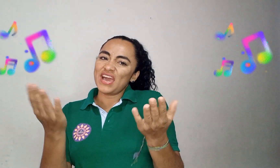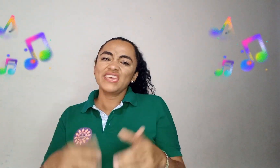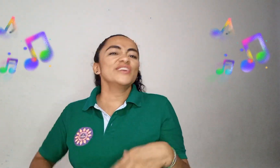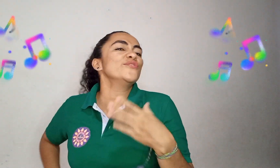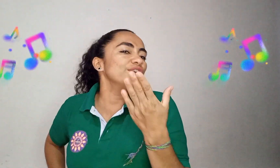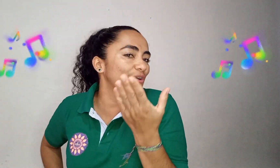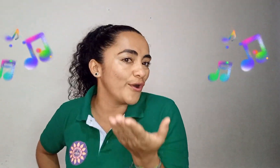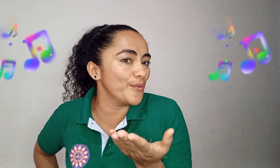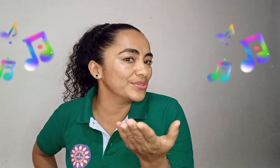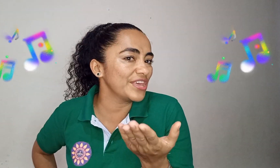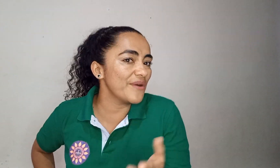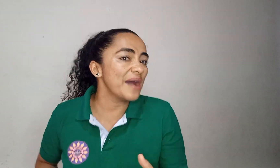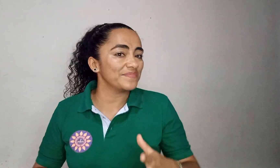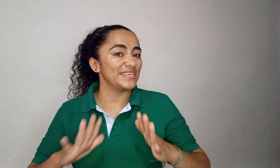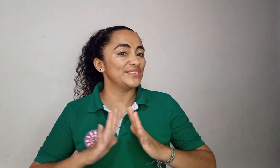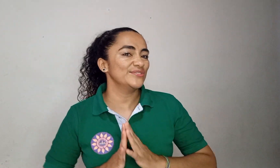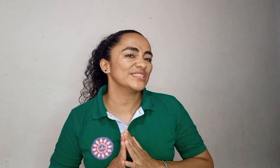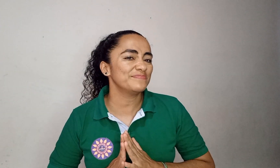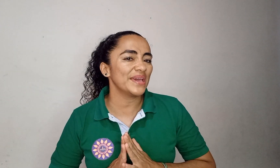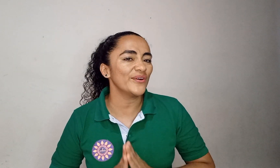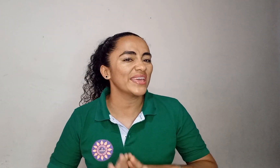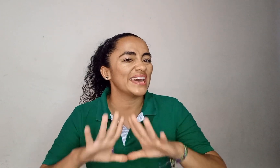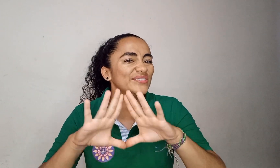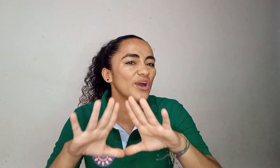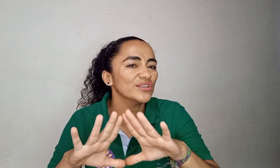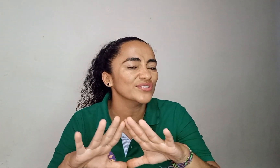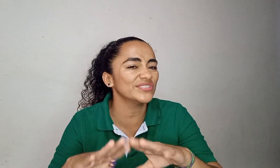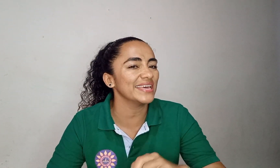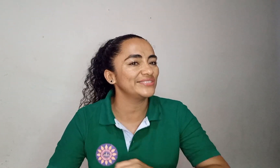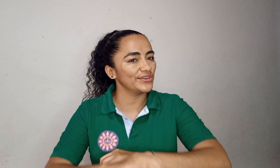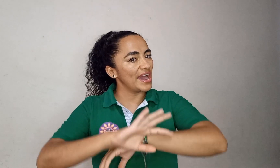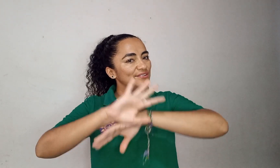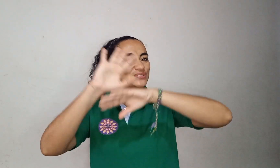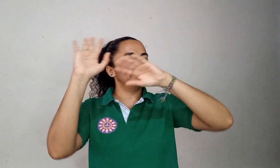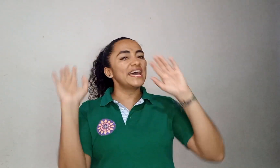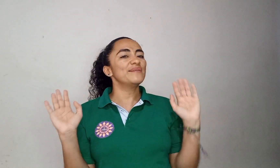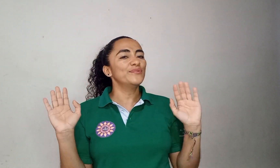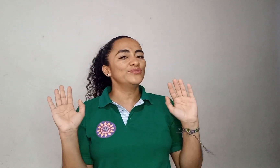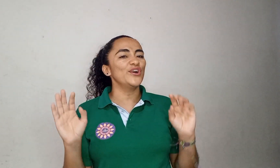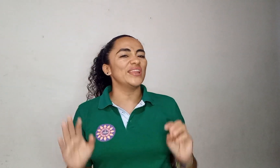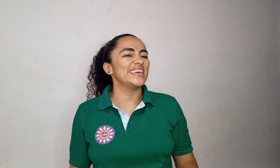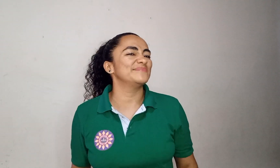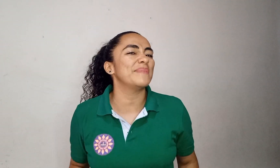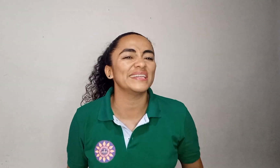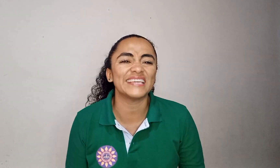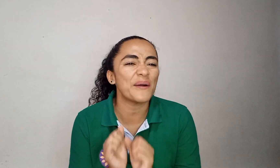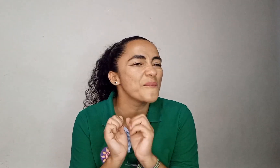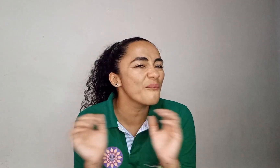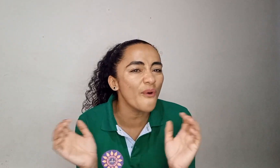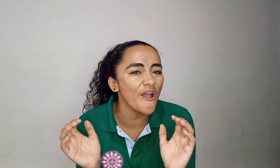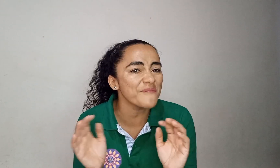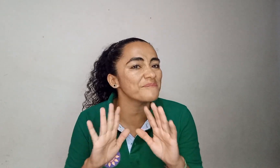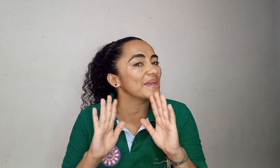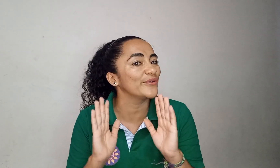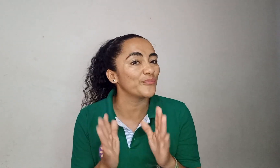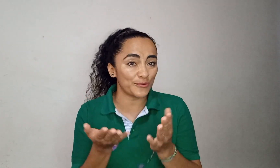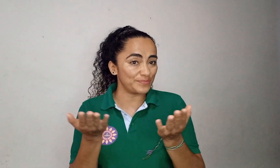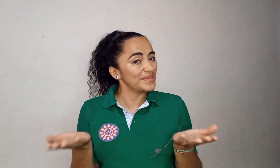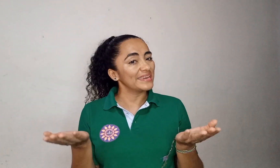ha ido y cómo te va? Y yo espero que a todos ustedes ciudadanos del mundo les vaya muy pero muy bien.